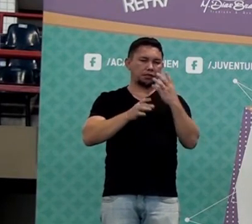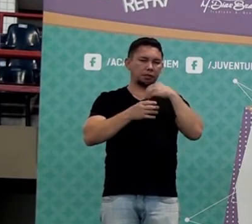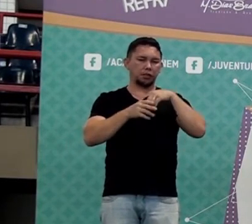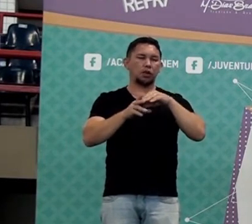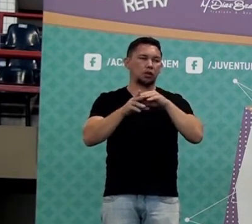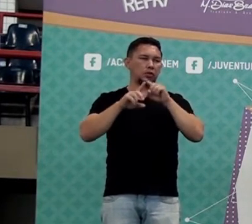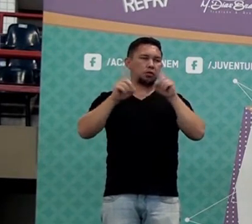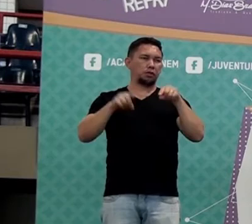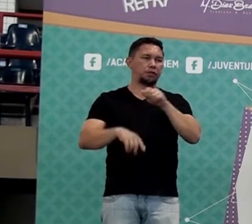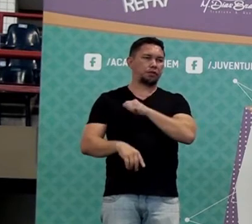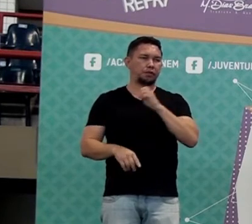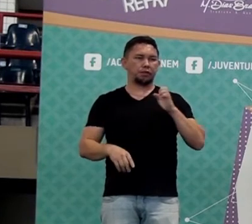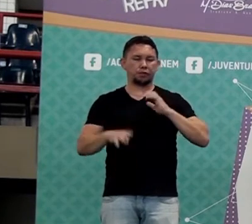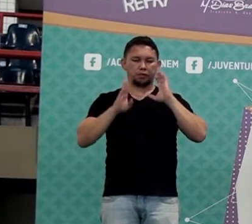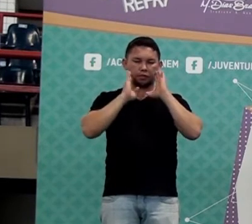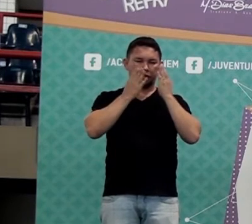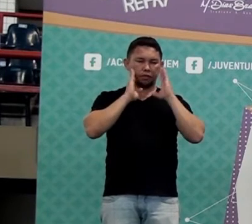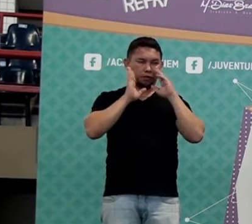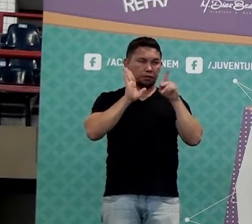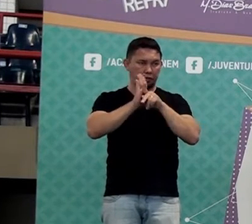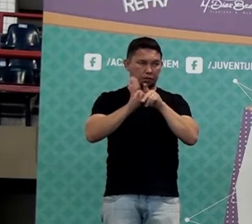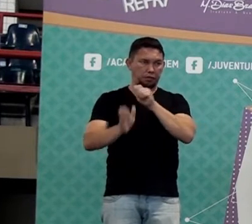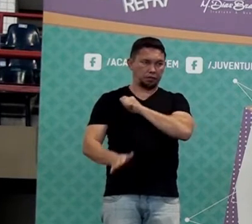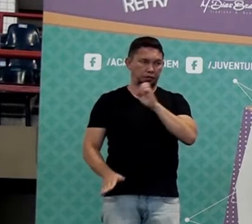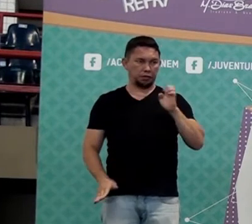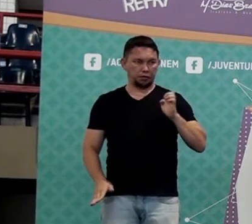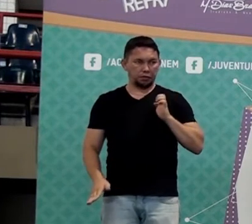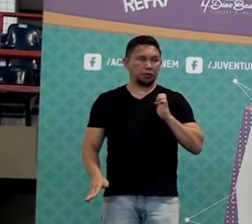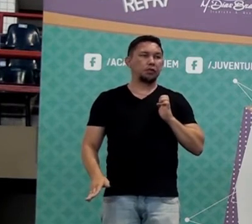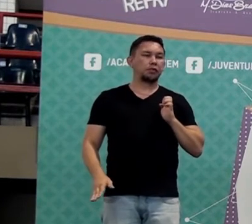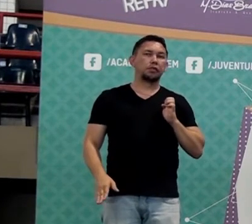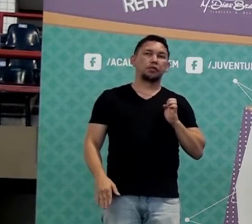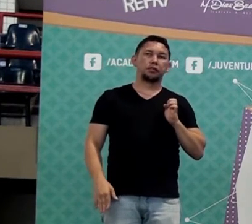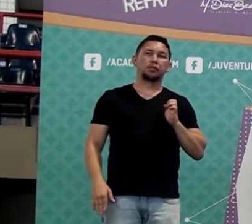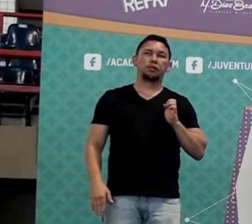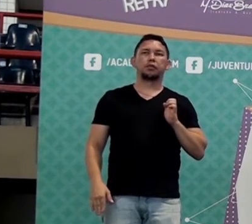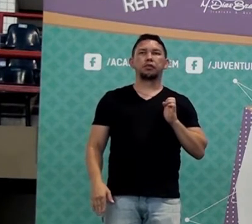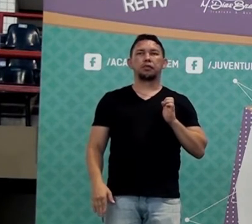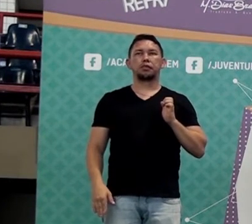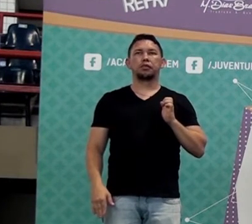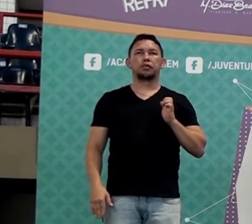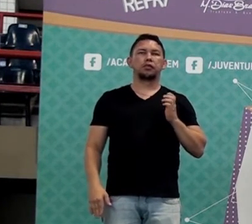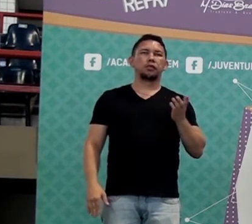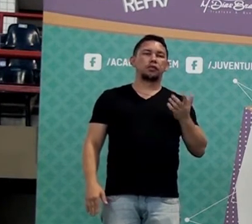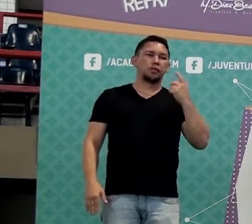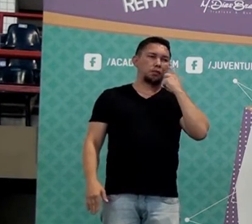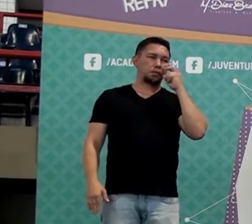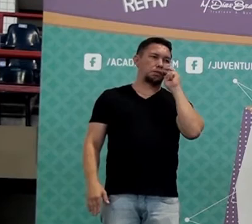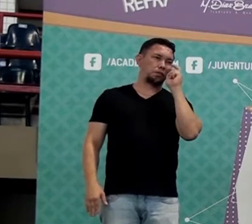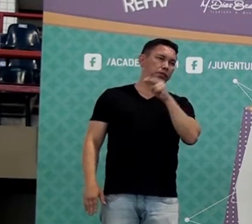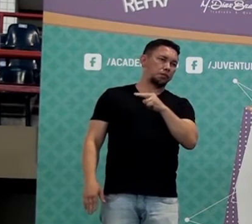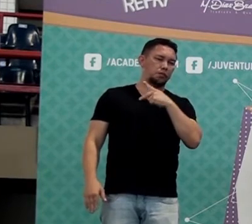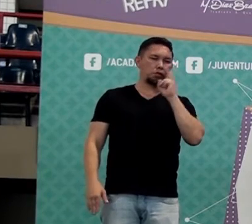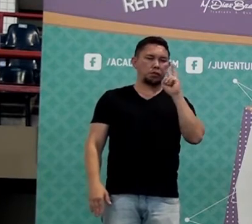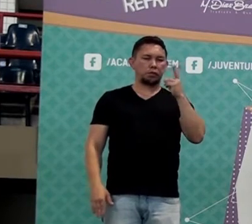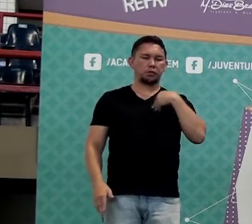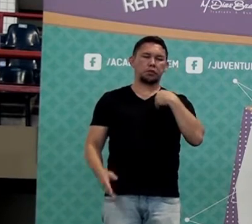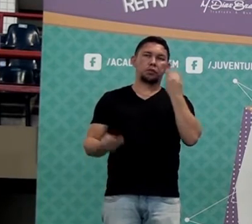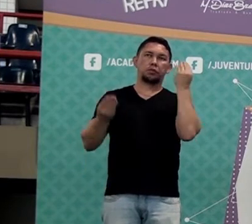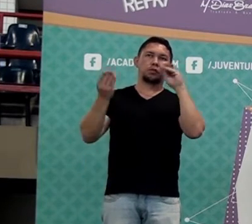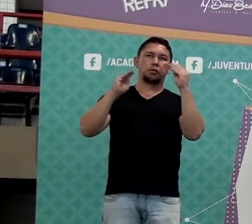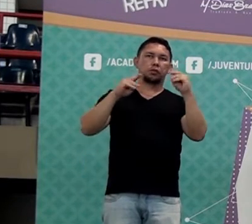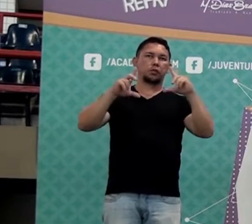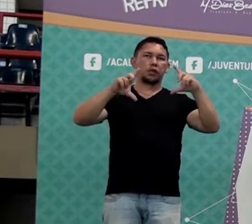projeto, com o Face do Academia Enem, você pode sempre estar olhando lá o Face, né, a tá sempre postando